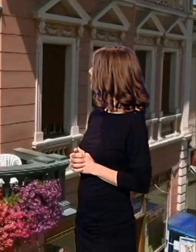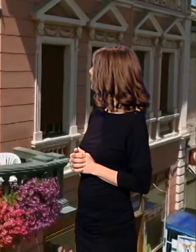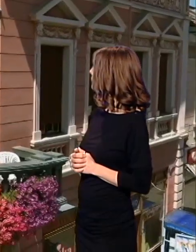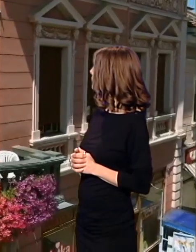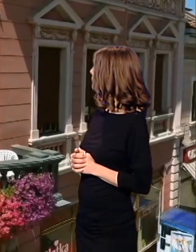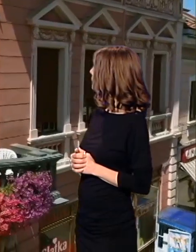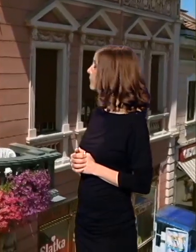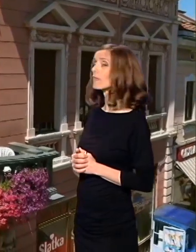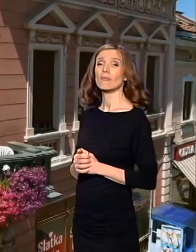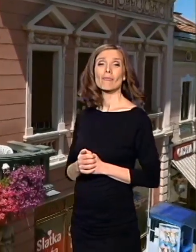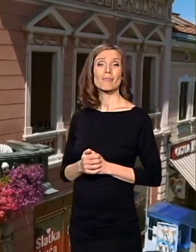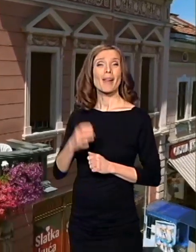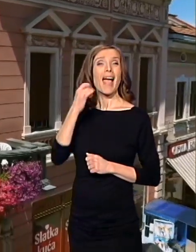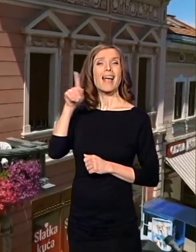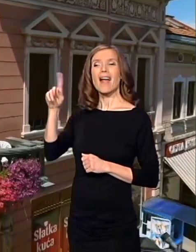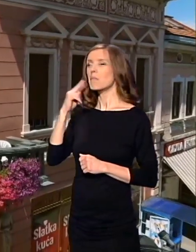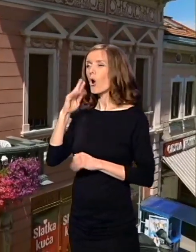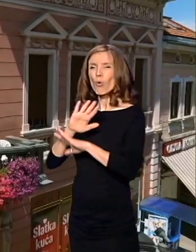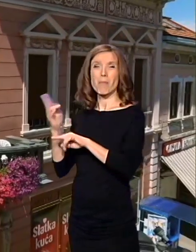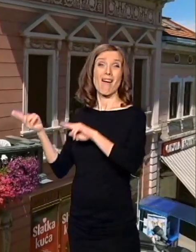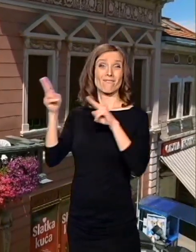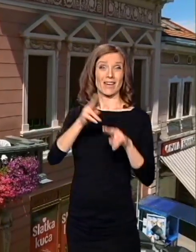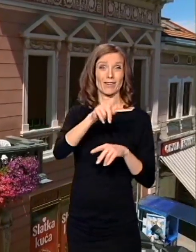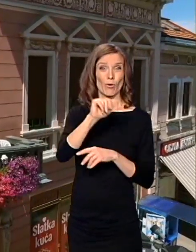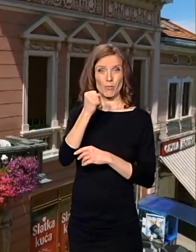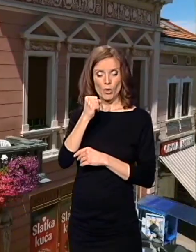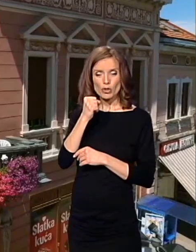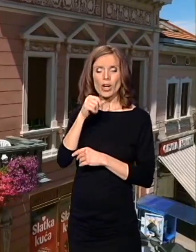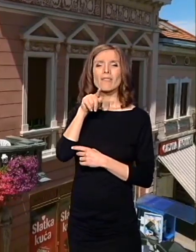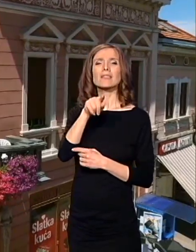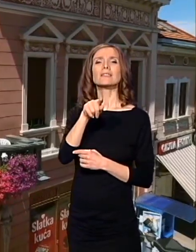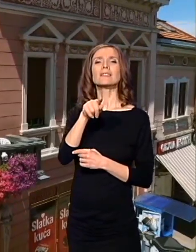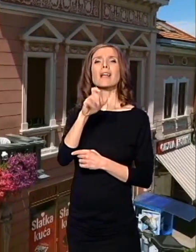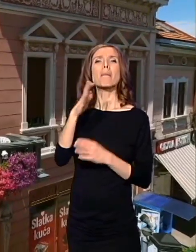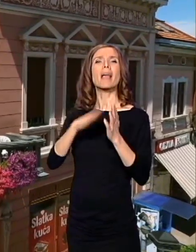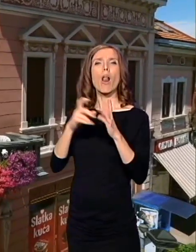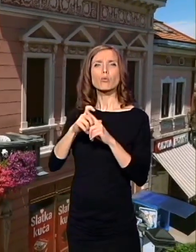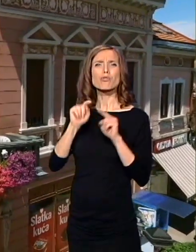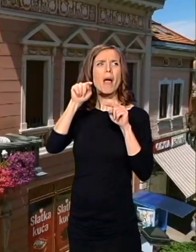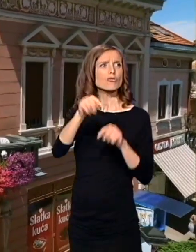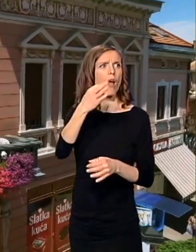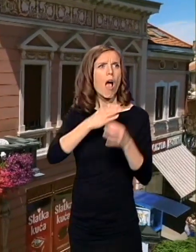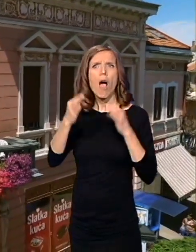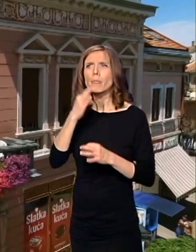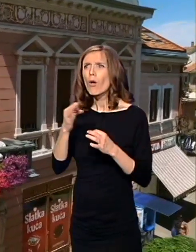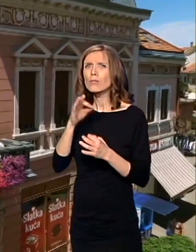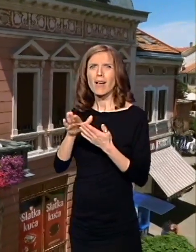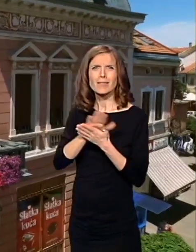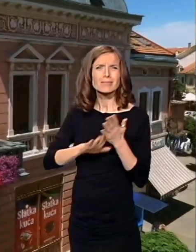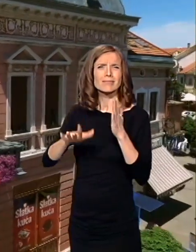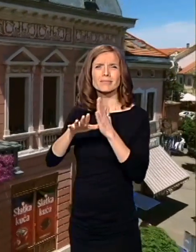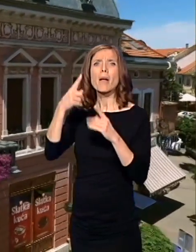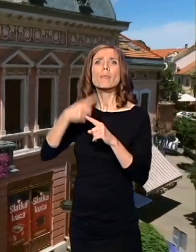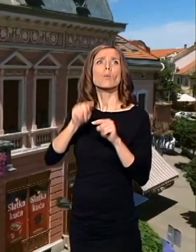Po povratku iz Prokuplja, Mihajlo Dušmanić zatiče opljačkanu apoteku i kuću u koju su se